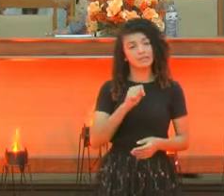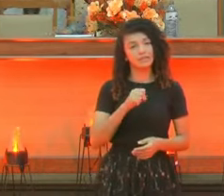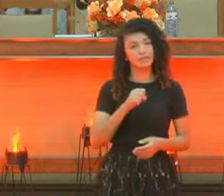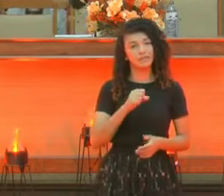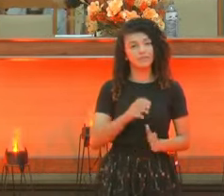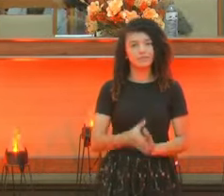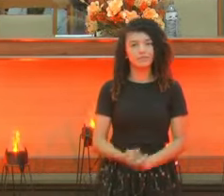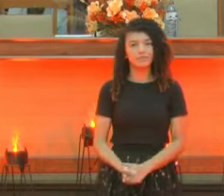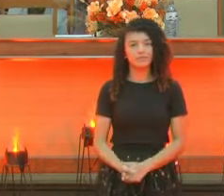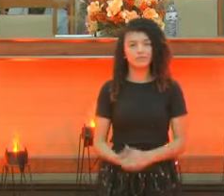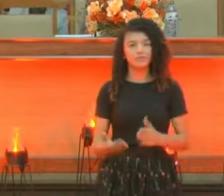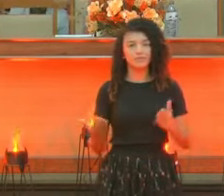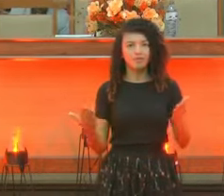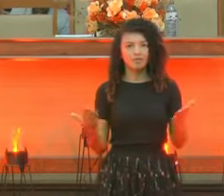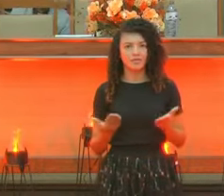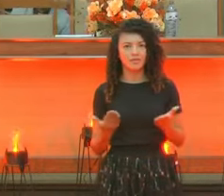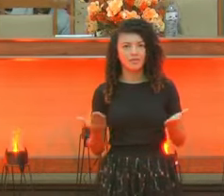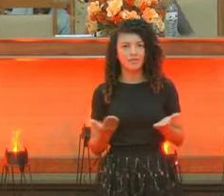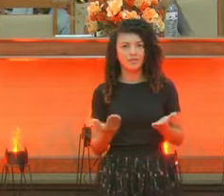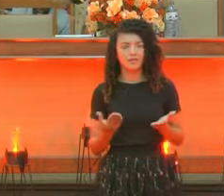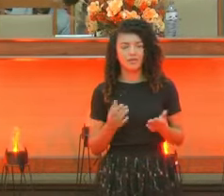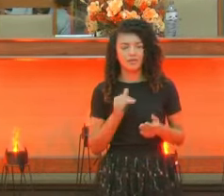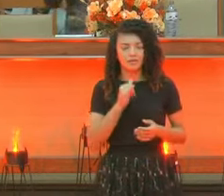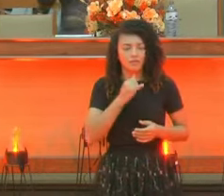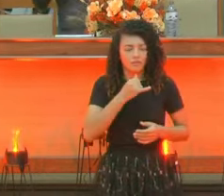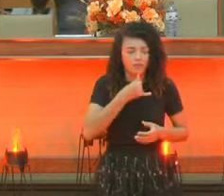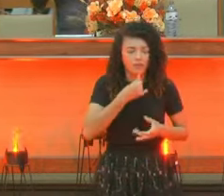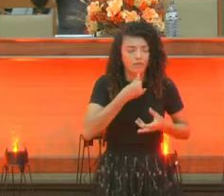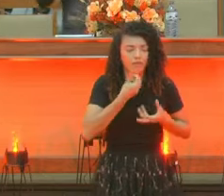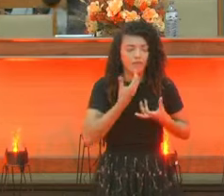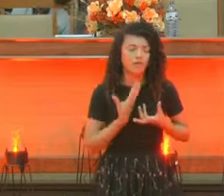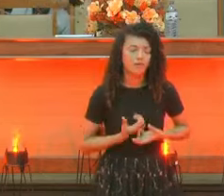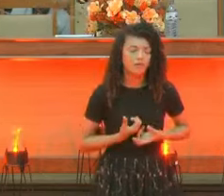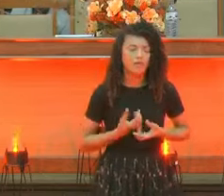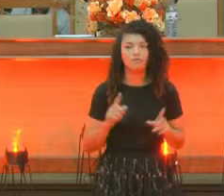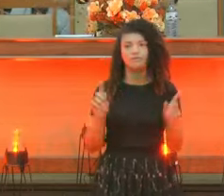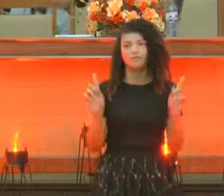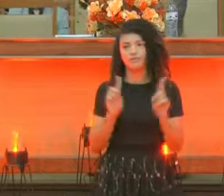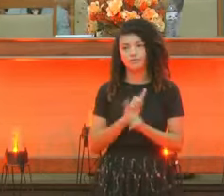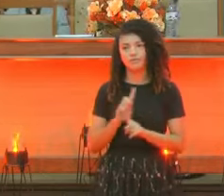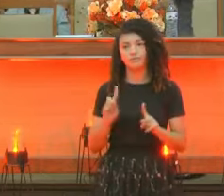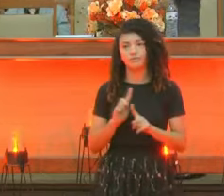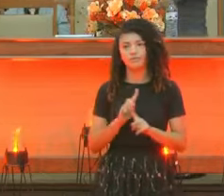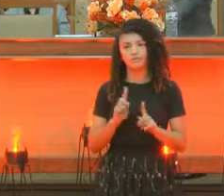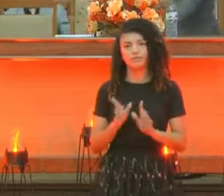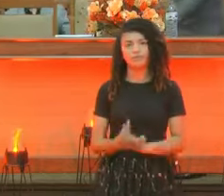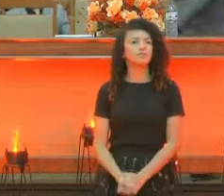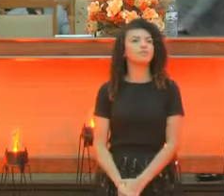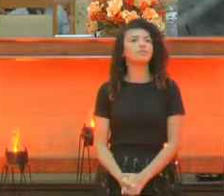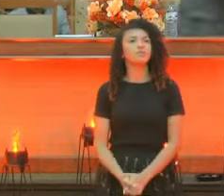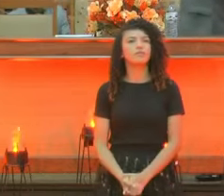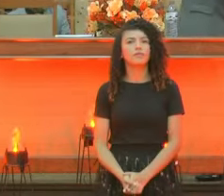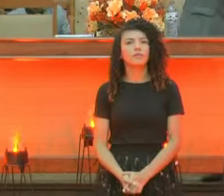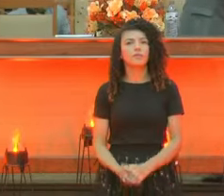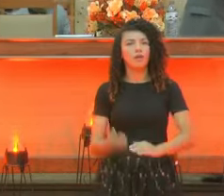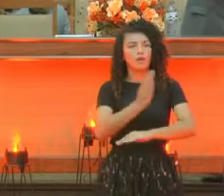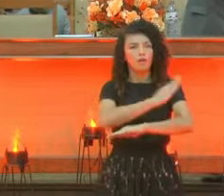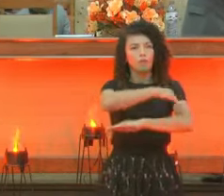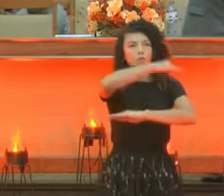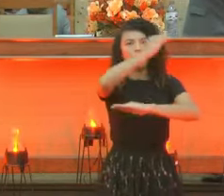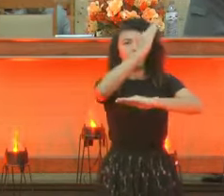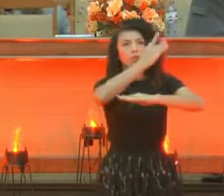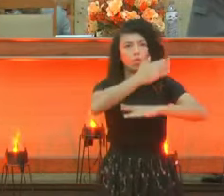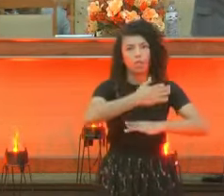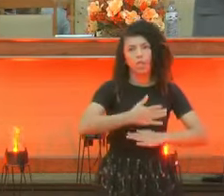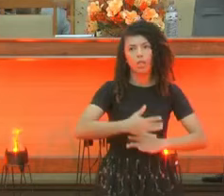Agora eu não vou ficar? Eita, pastor. A glorinha disse que caiu uma serra. Oh, meu Deus. Não é assim?